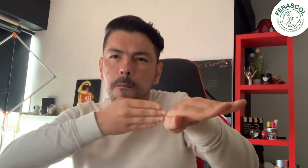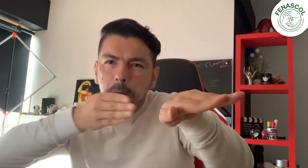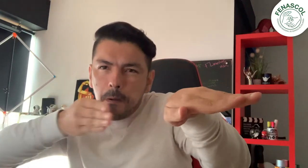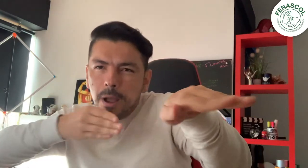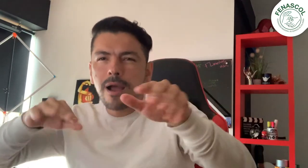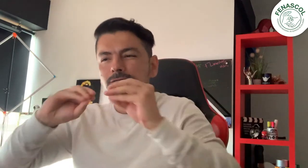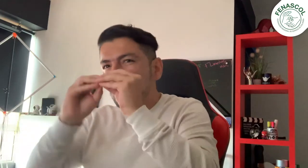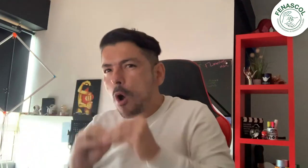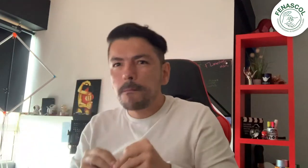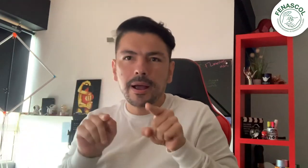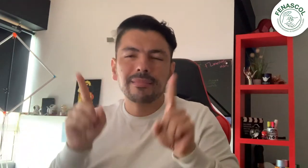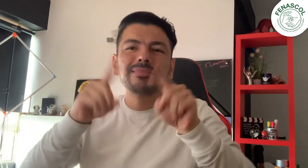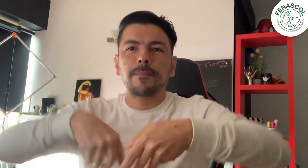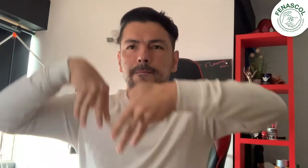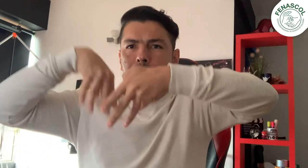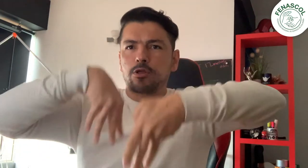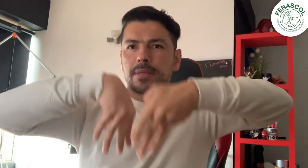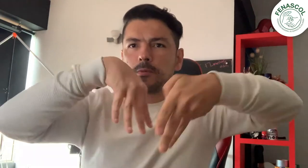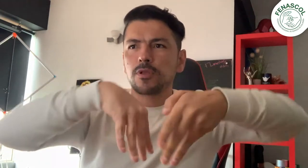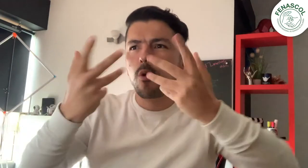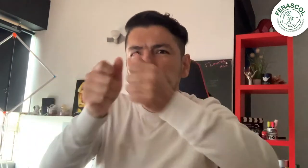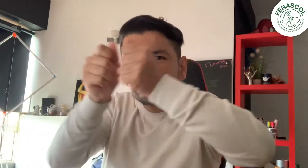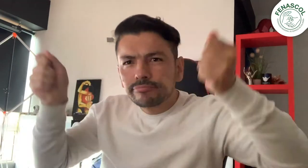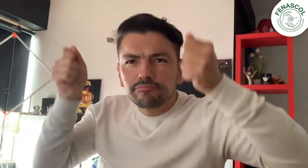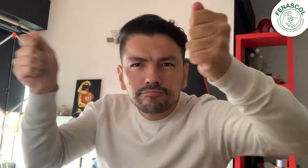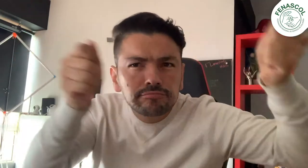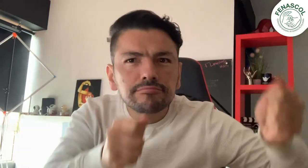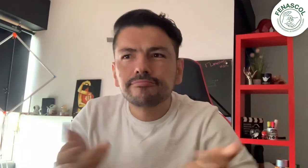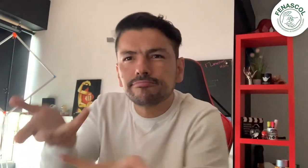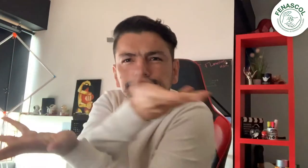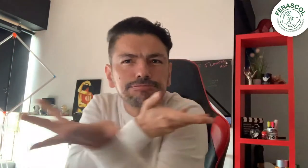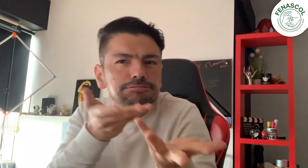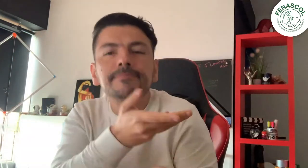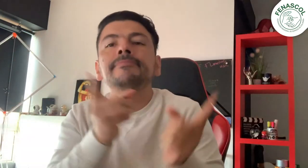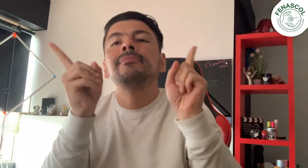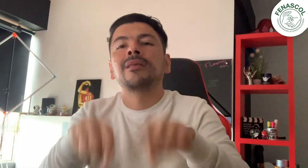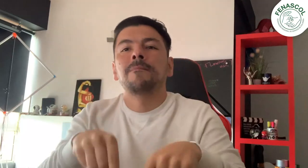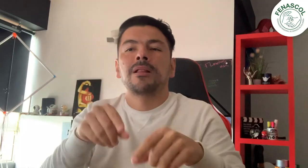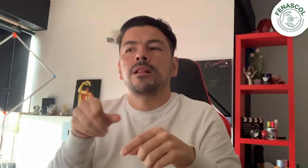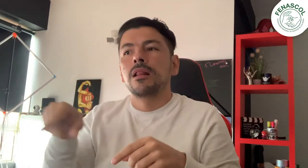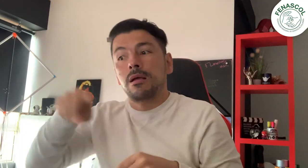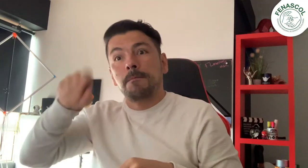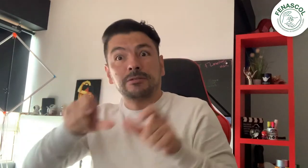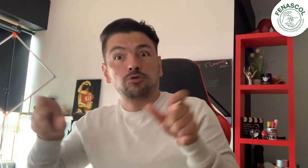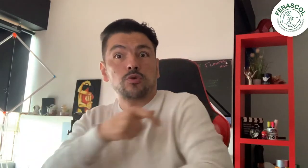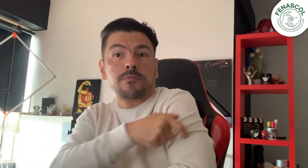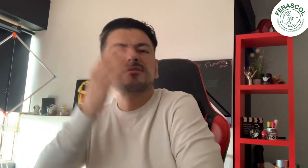función de ubicarlos en los espacios en los que esperamos parqueen los carros y las motos. También donde vamos a estar parados, realizando el plantón con las